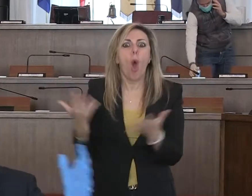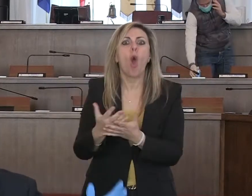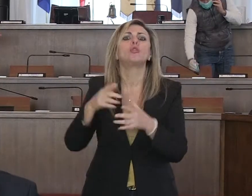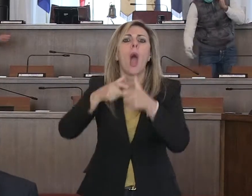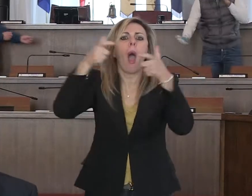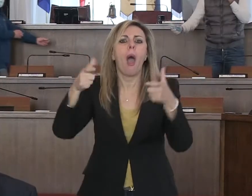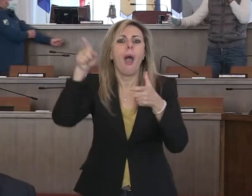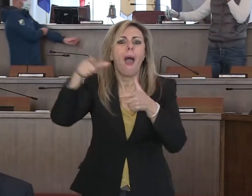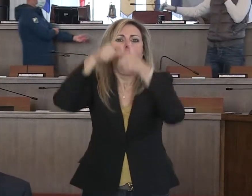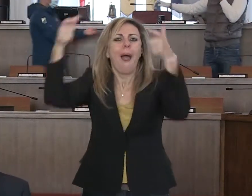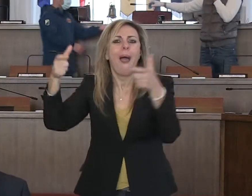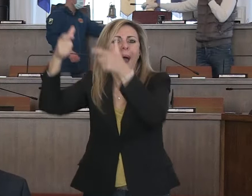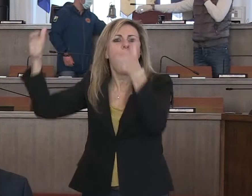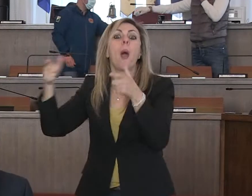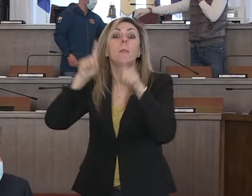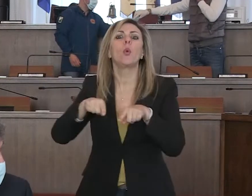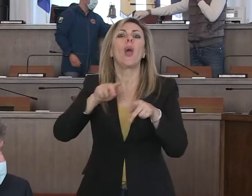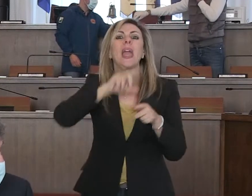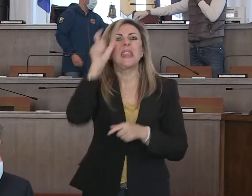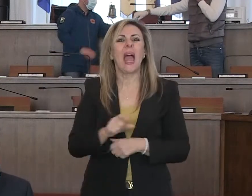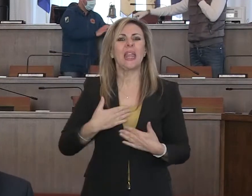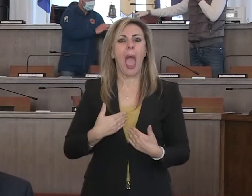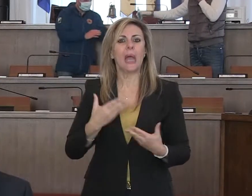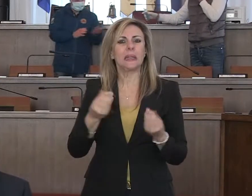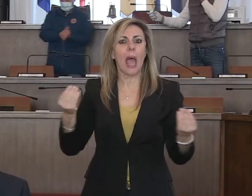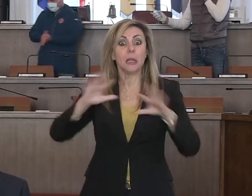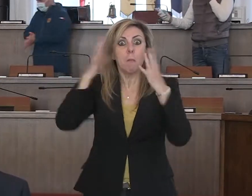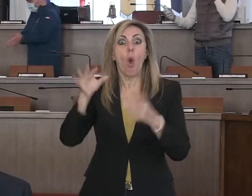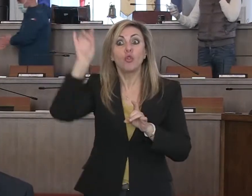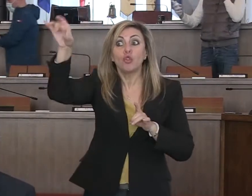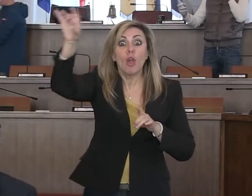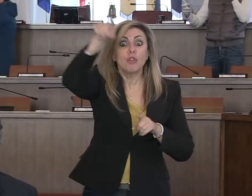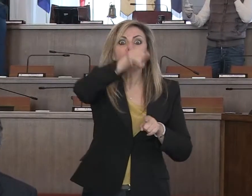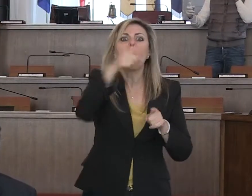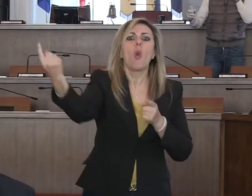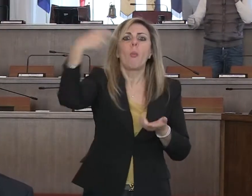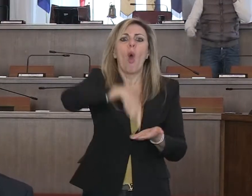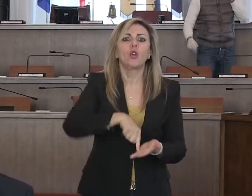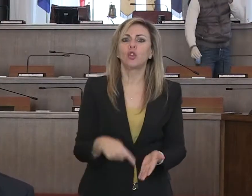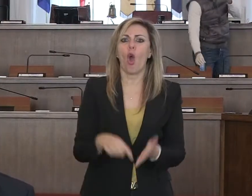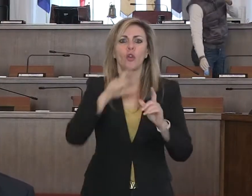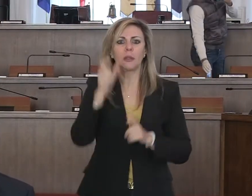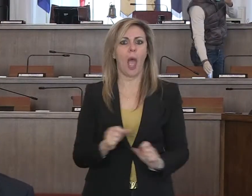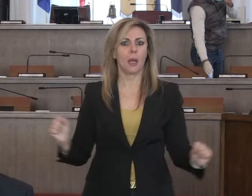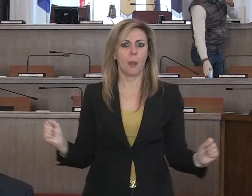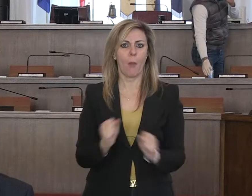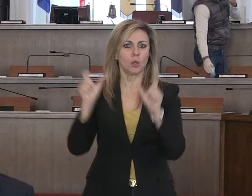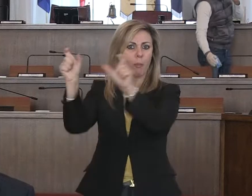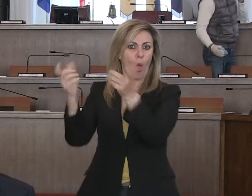migliaia di connazionali fermi in giro per il mondo che hanno pure difficoltà a rientrare, abbiamo